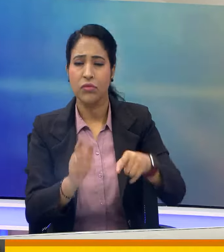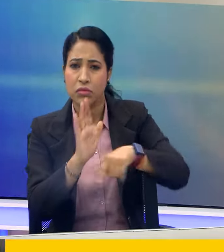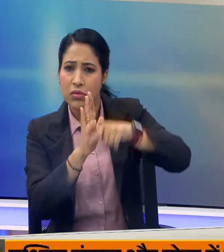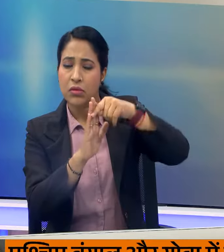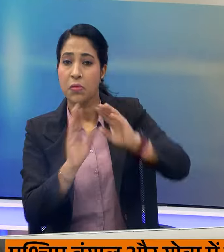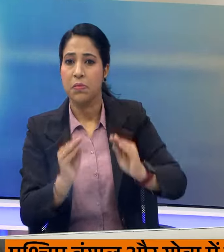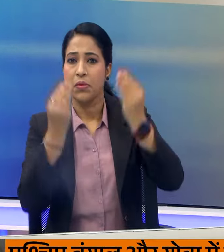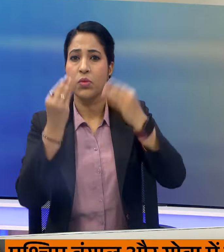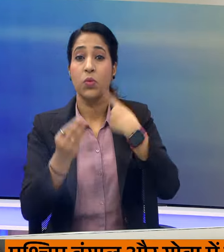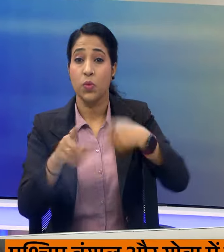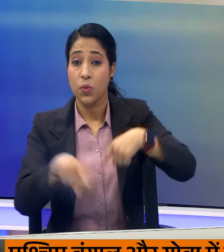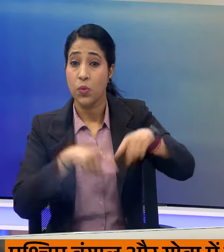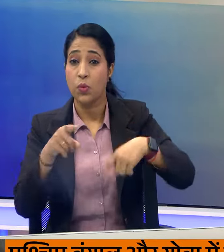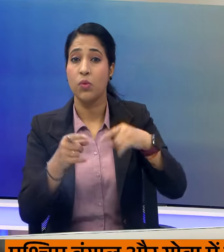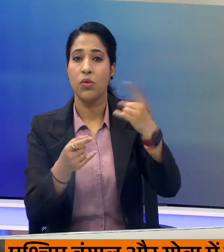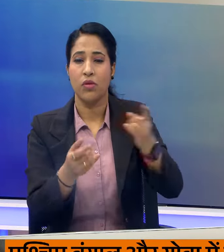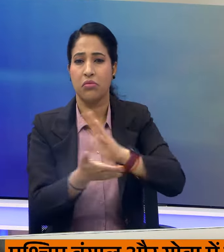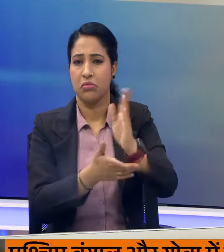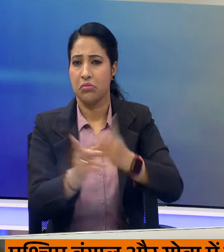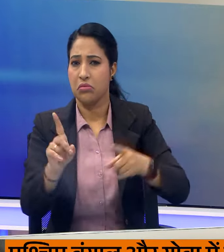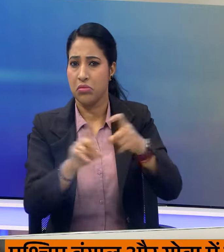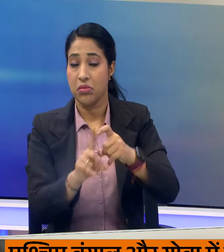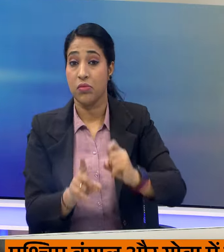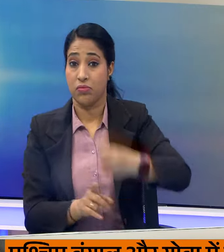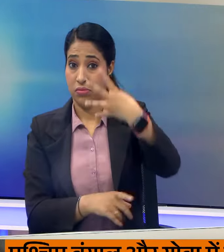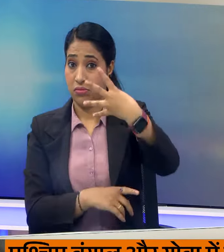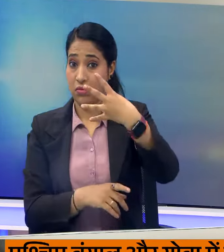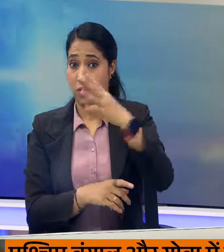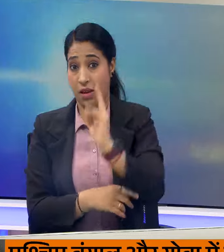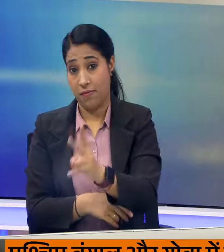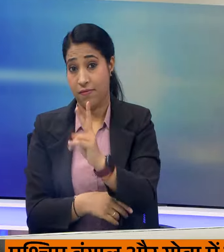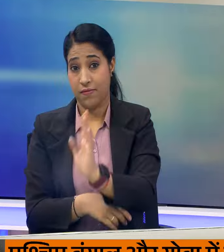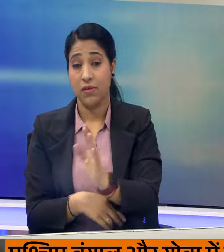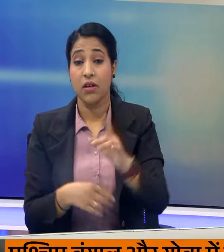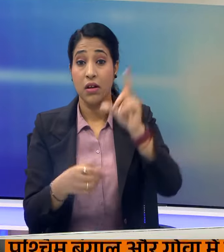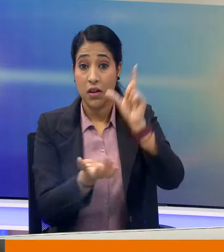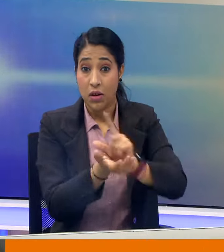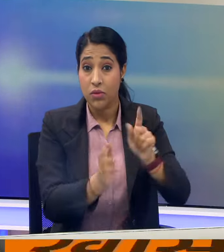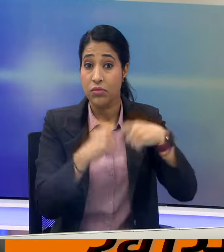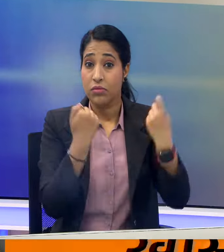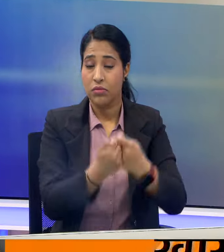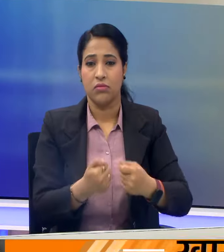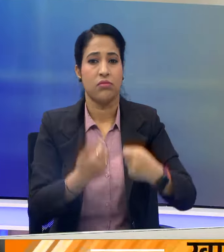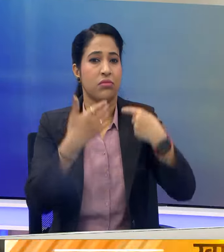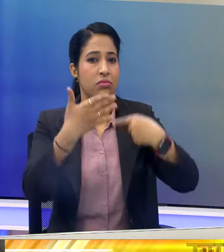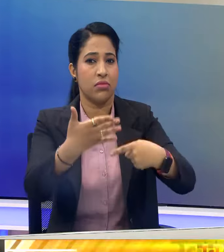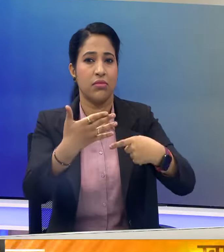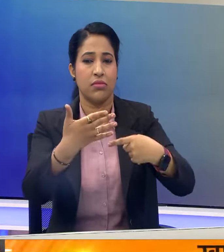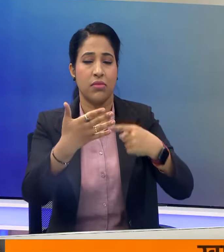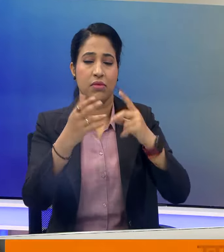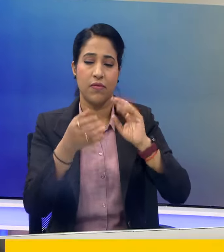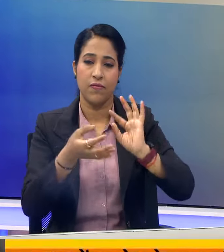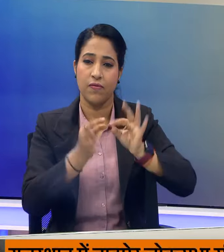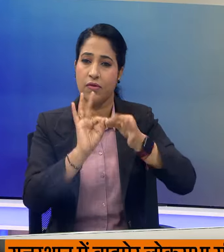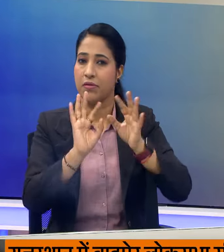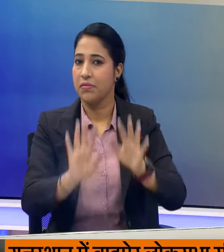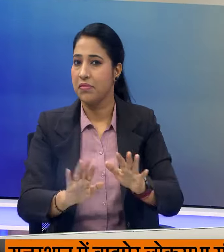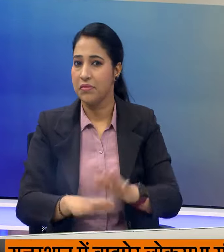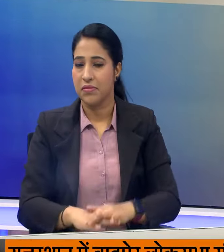बहतर रन रेट की वजह से सनराइजर सहिदराबाद चौथे स्थान पर काविज है वहीं लखनाओ की टीम चट्वे स्थान पर इस्तित है